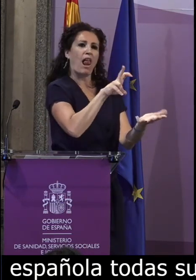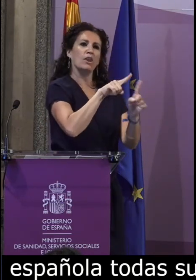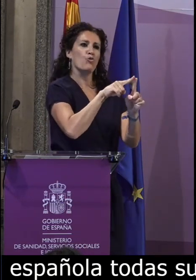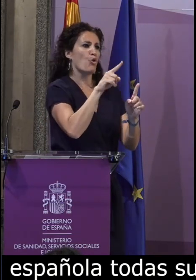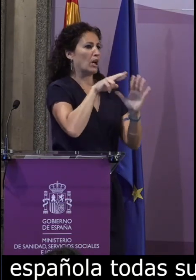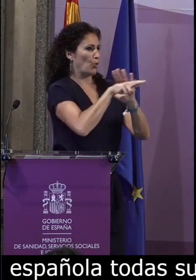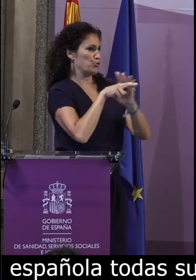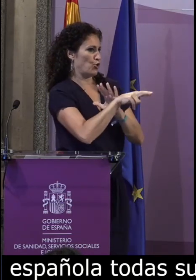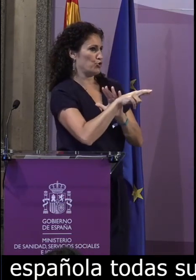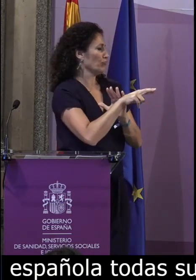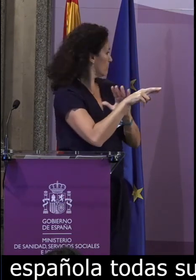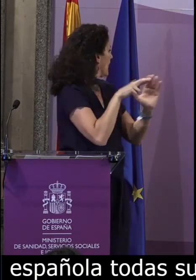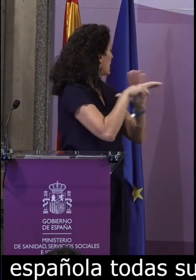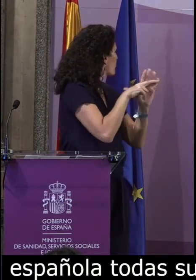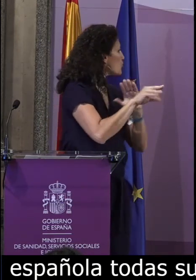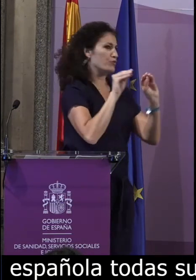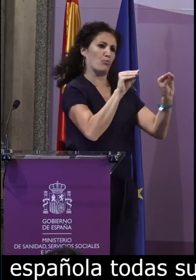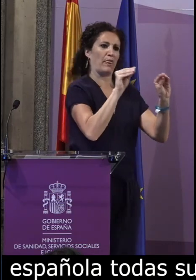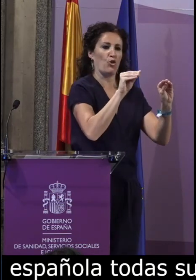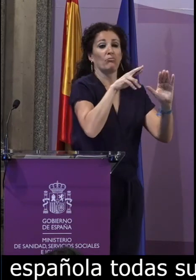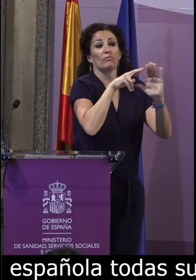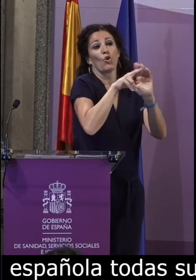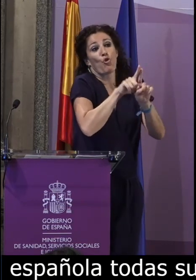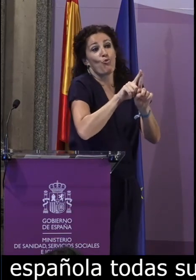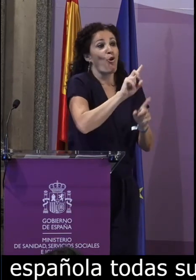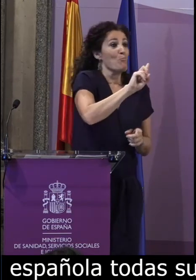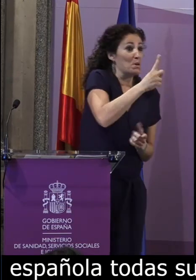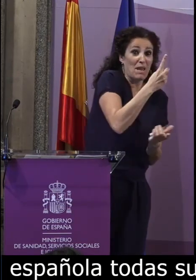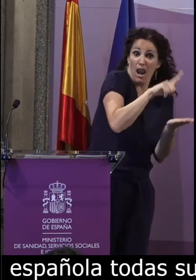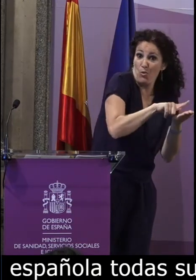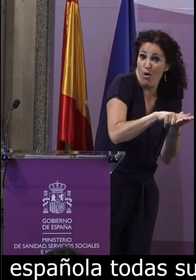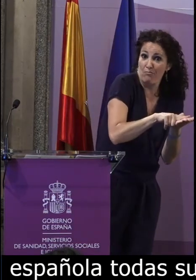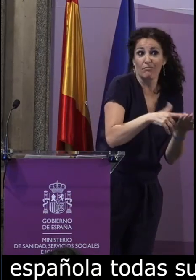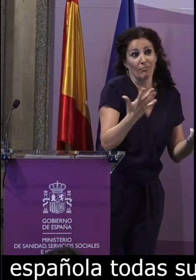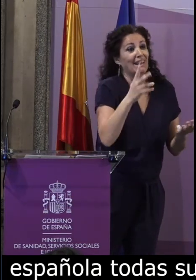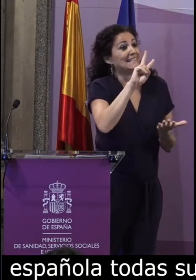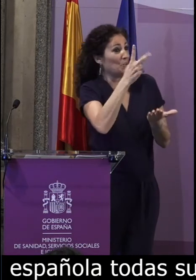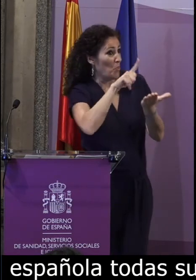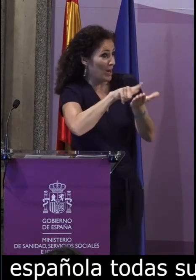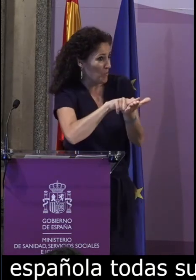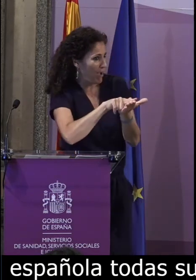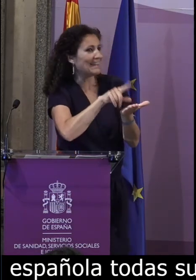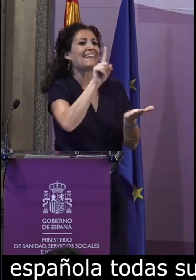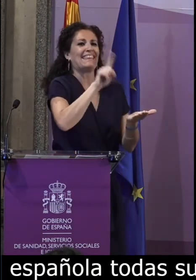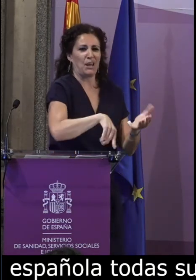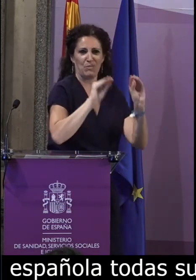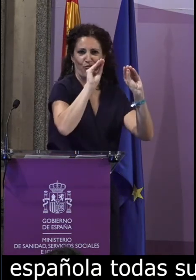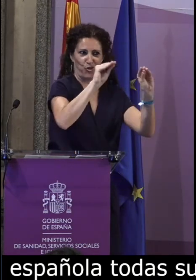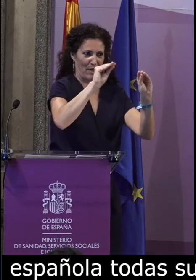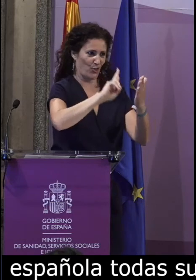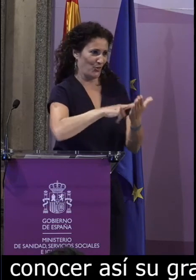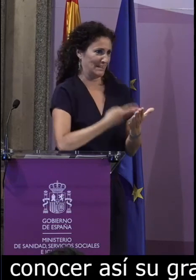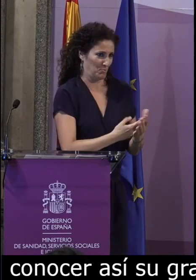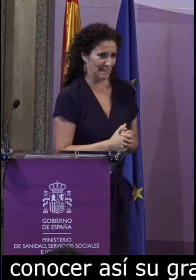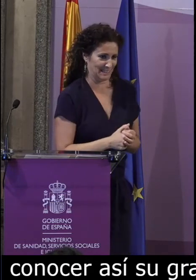Que dicho material sirva como recurso formativo, como experiencia de formación, bien en la enseñanza de la lengua de